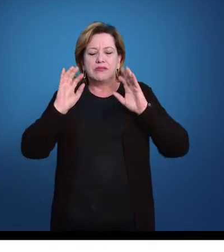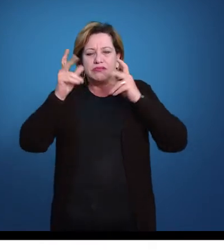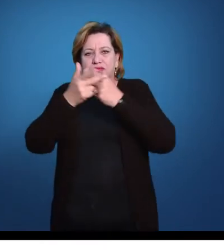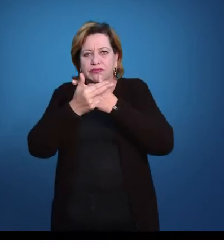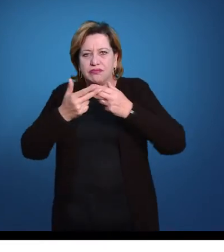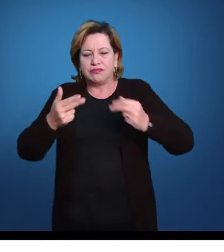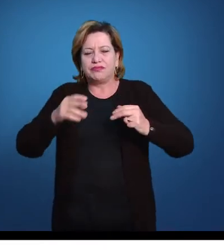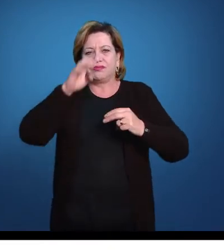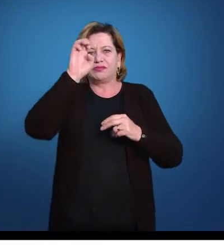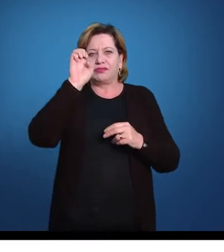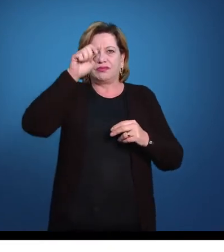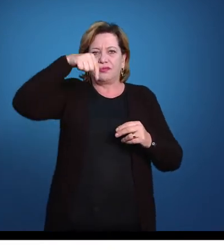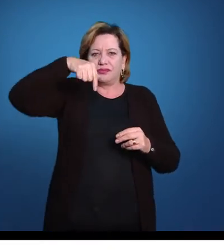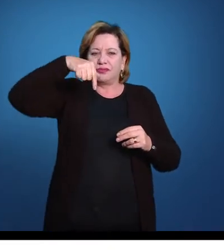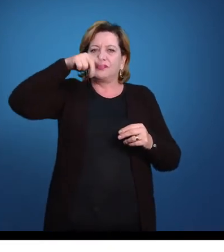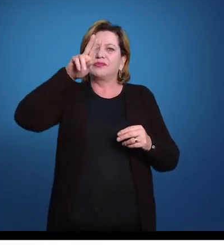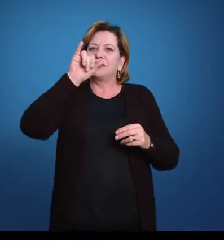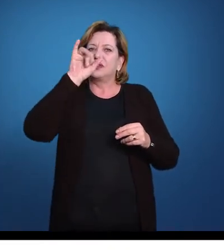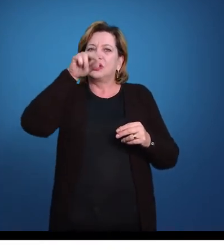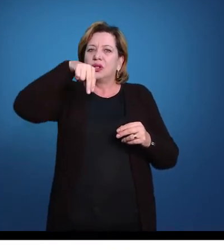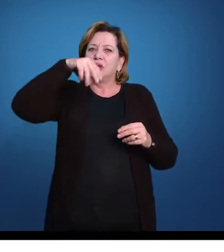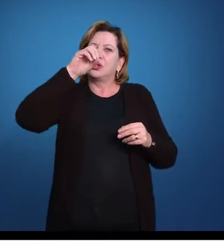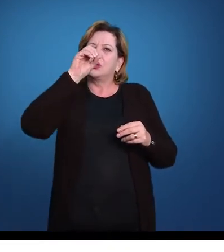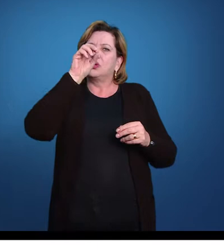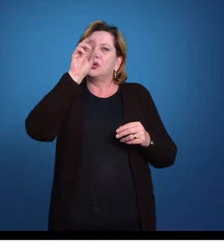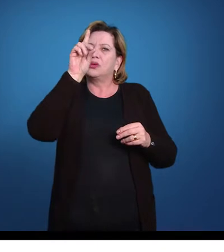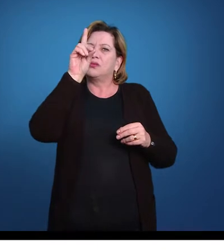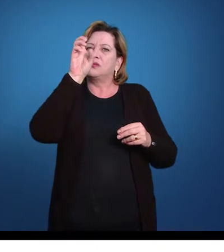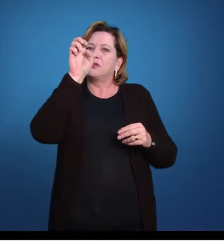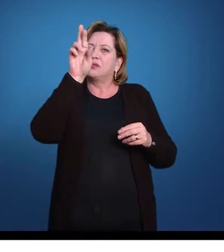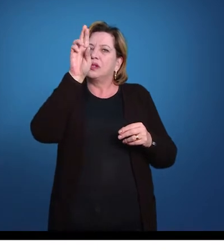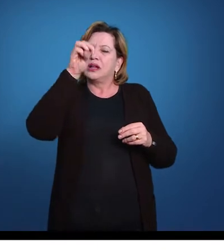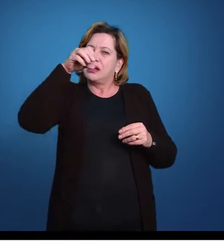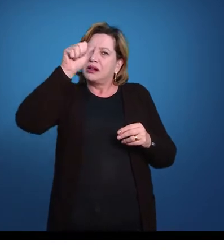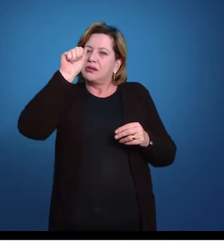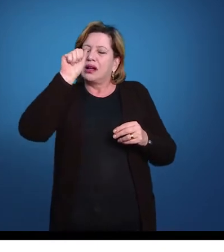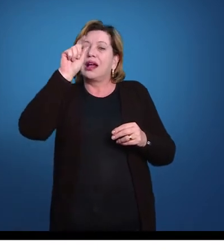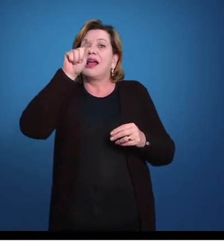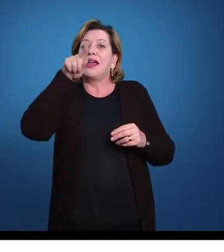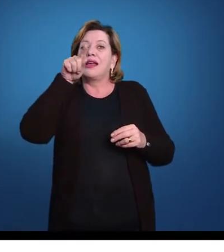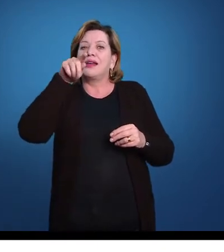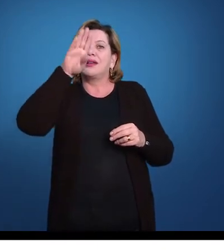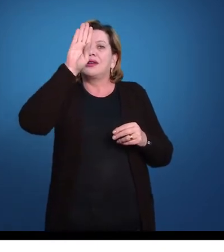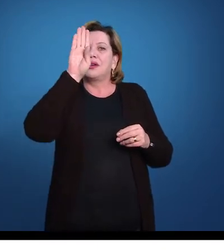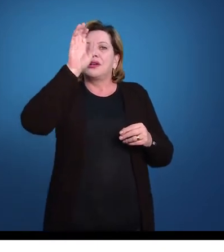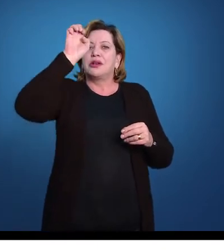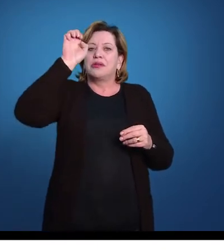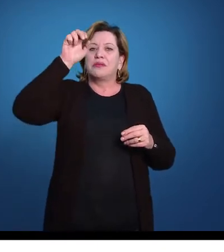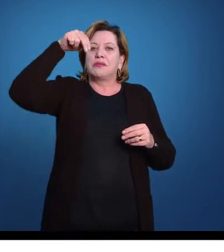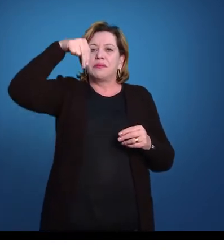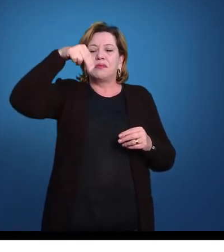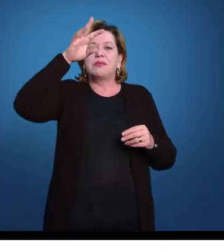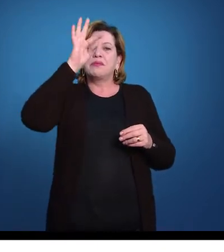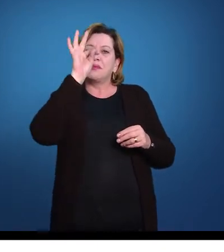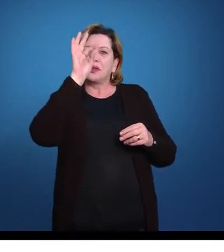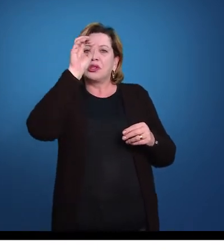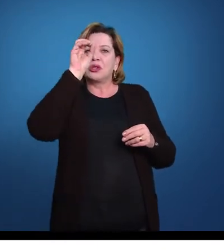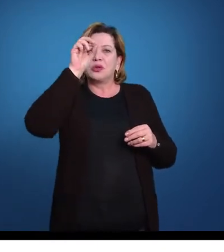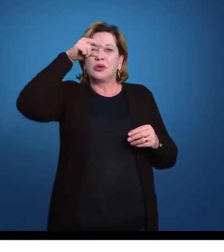equinodermos, eles também são todos eles bentônicos. O que era isso professor? Bentônicos são aqueles animais que estão sempre em contato